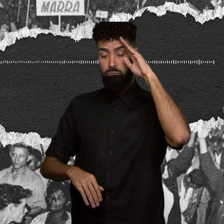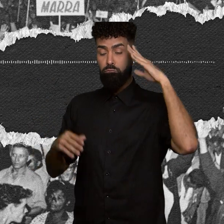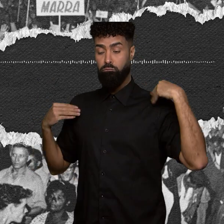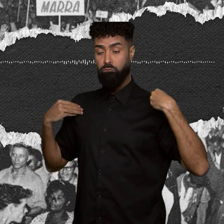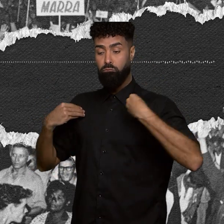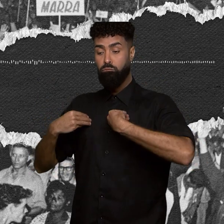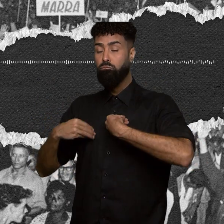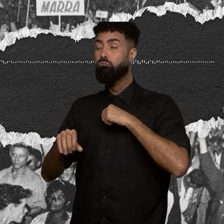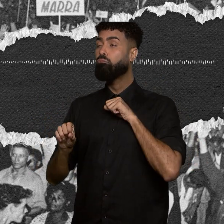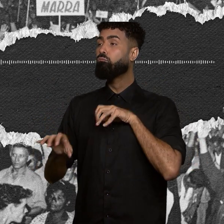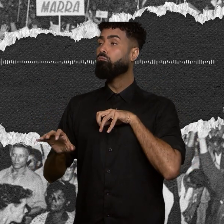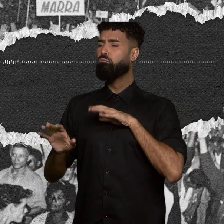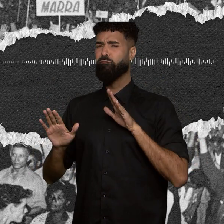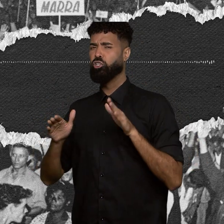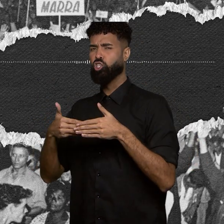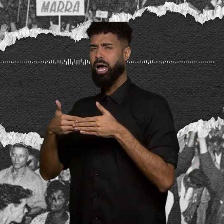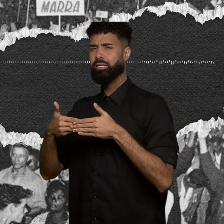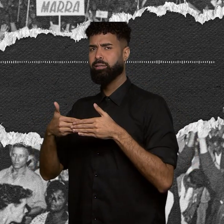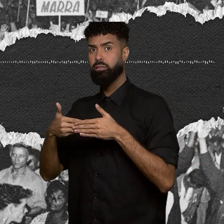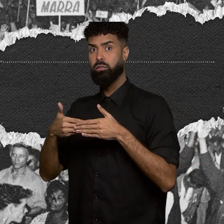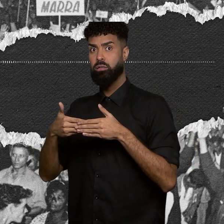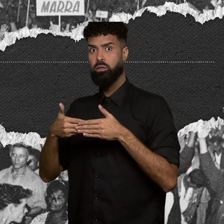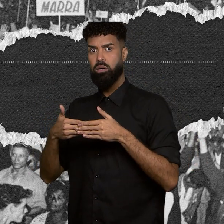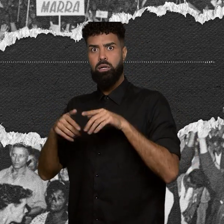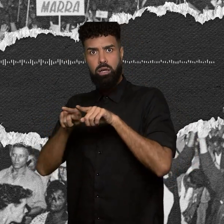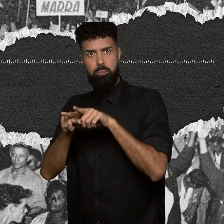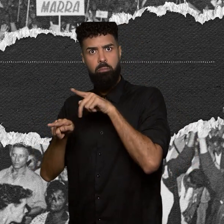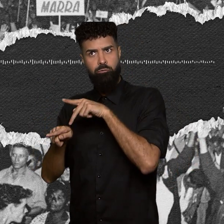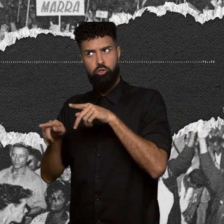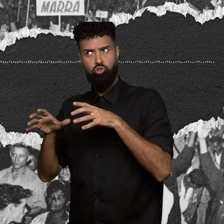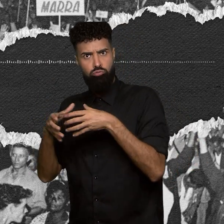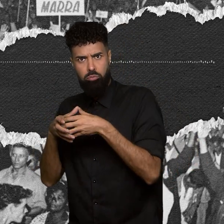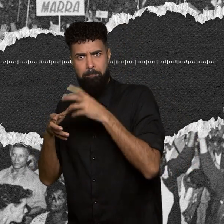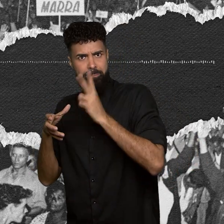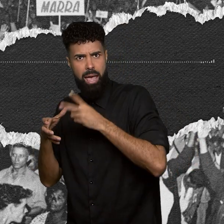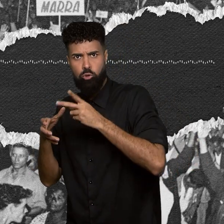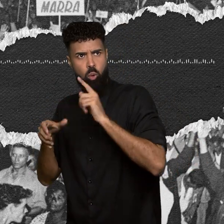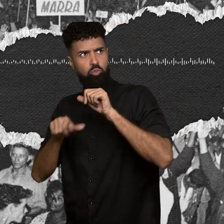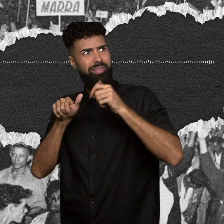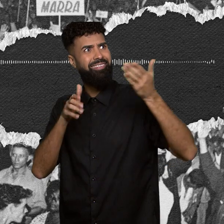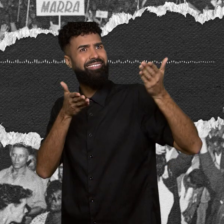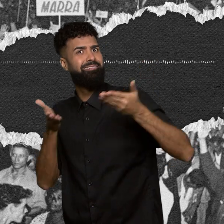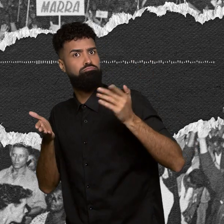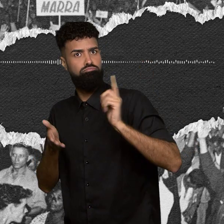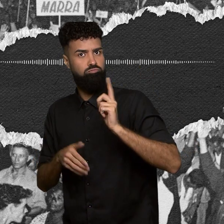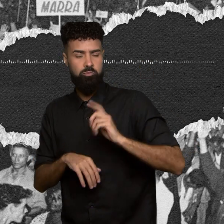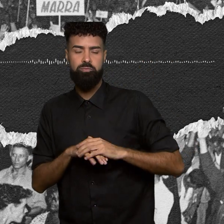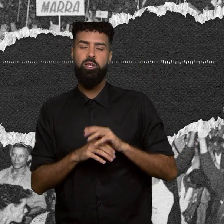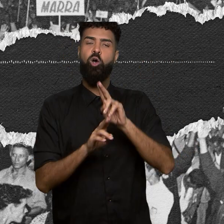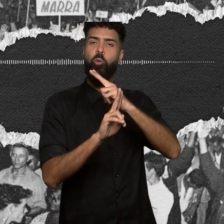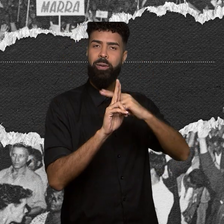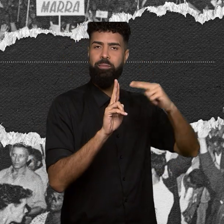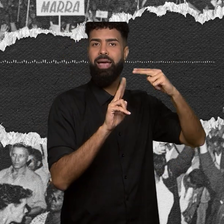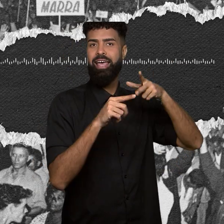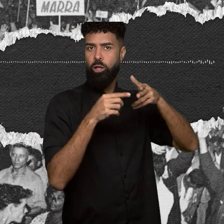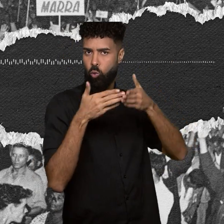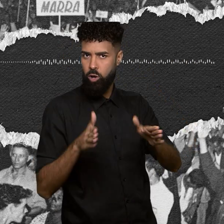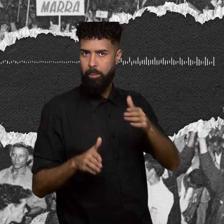que era fechada inclusive no seu corpo de professores. A UNB foi inaugurada em 1962, no dia